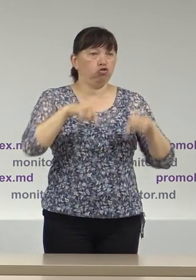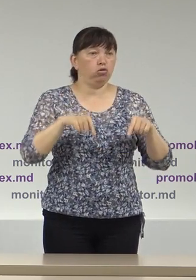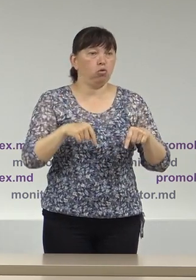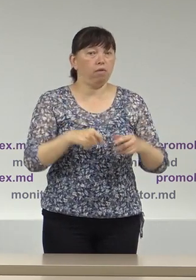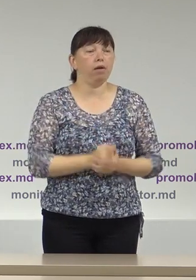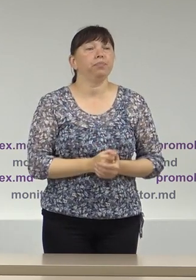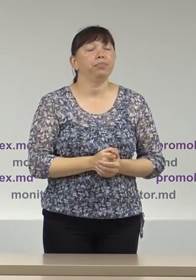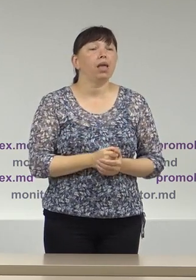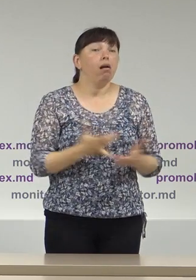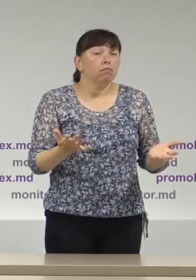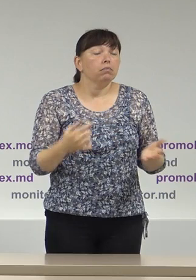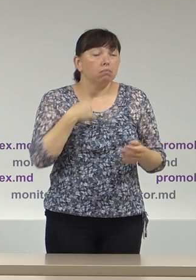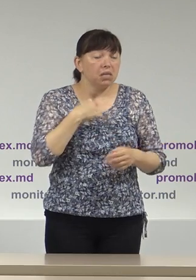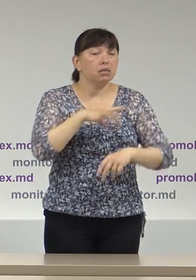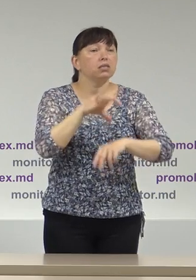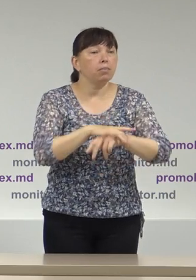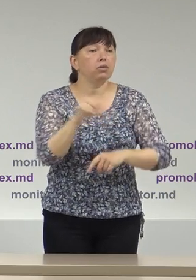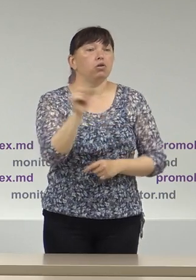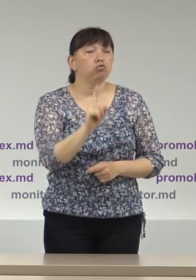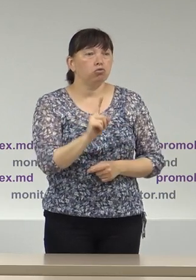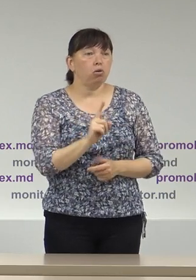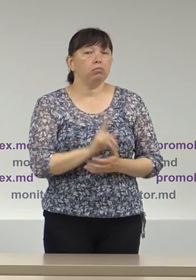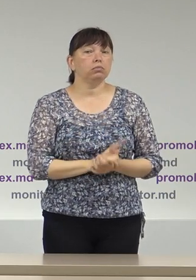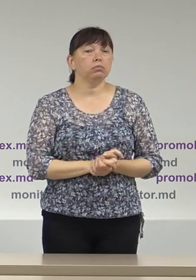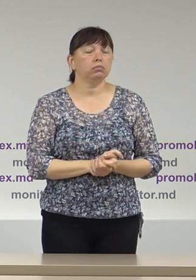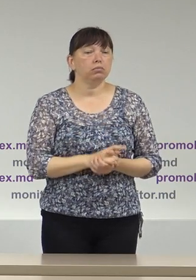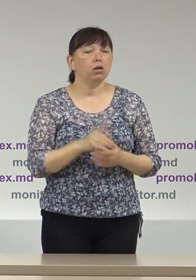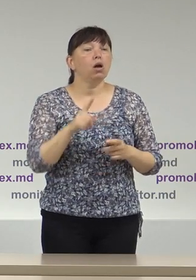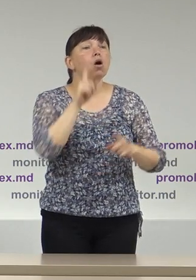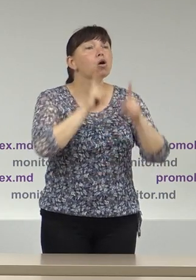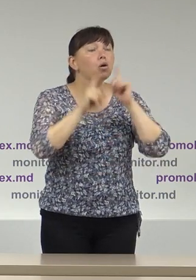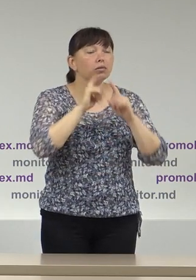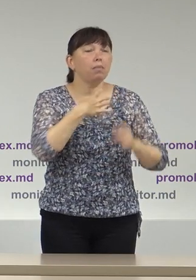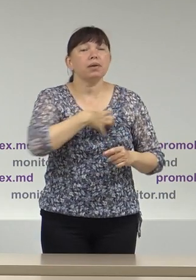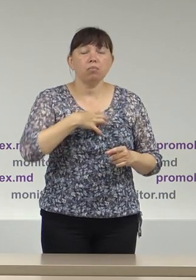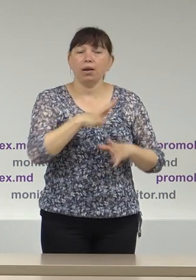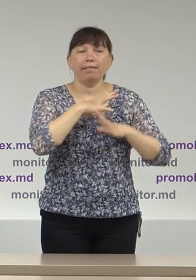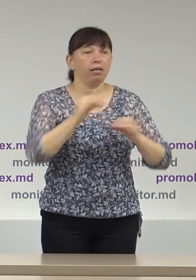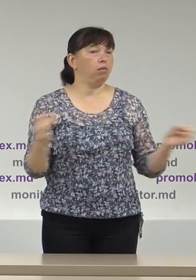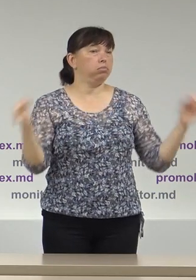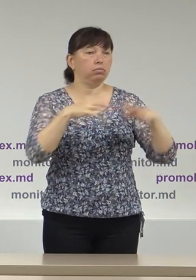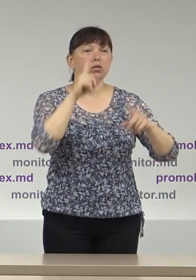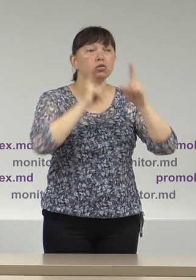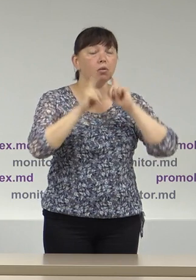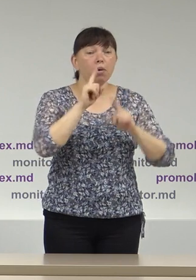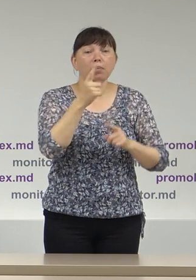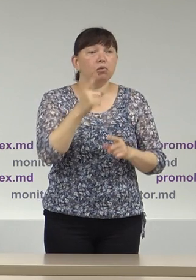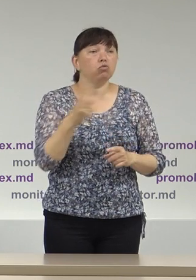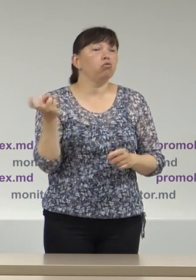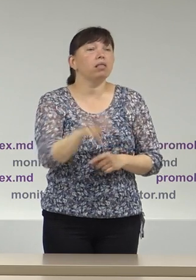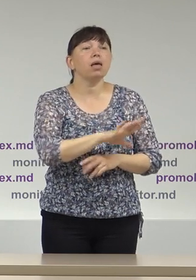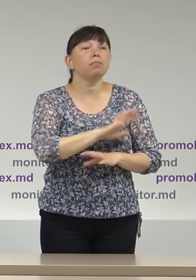respectiv am constatat că Consiliul nu s-a întrunit în ședință într-o cât nu s-au prezentat